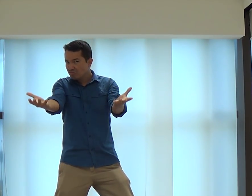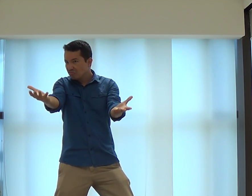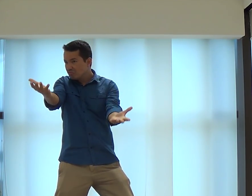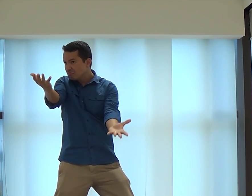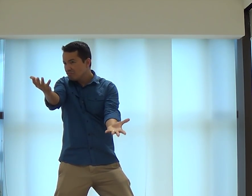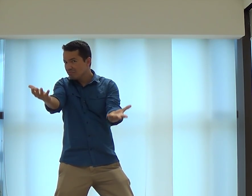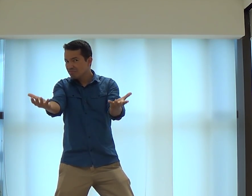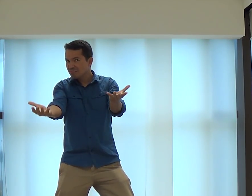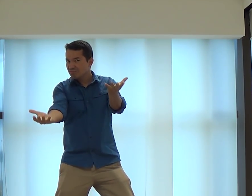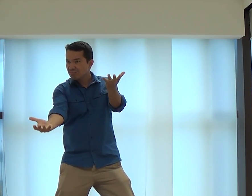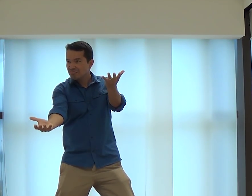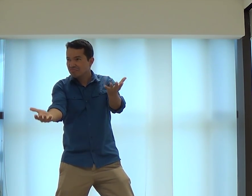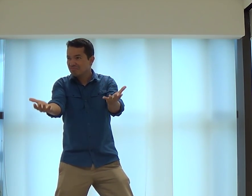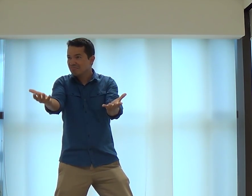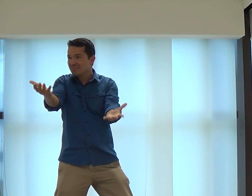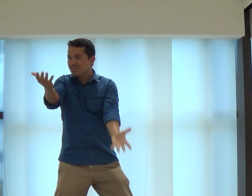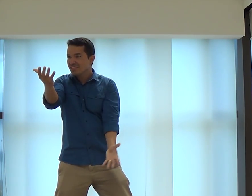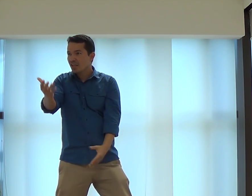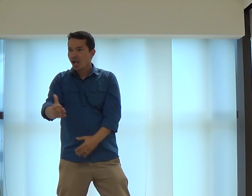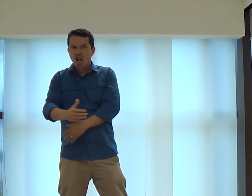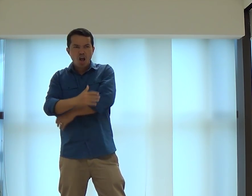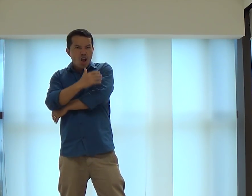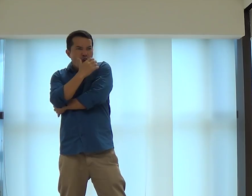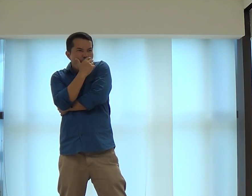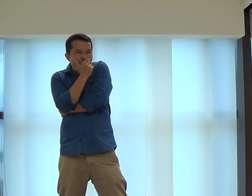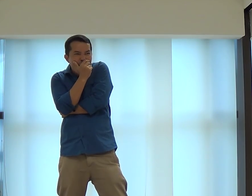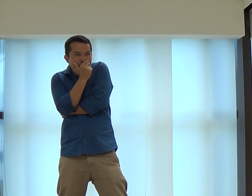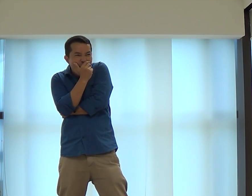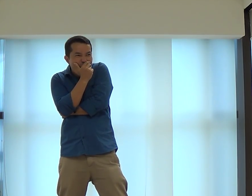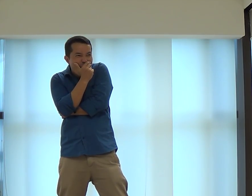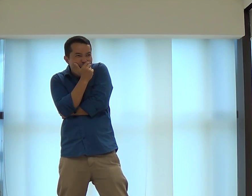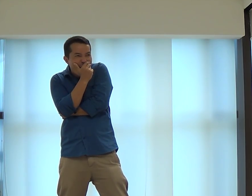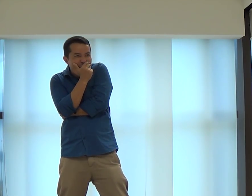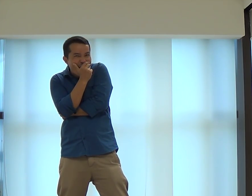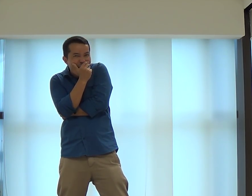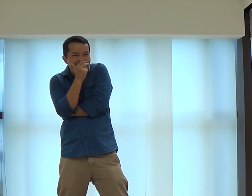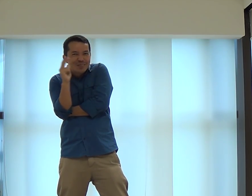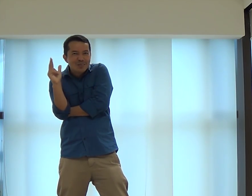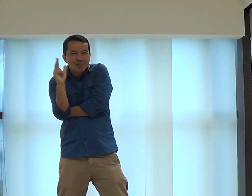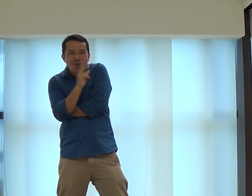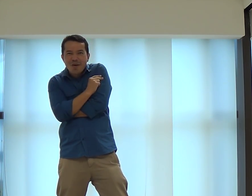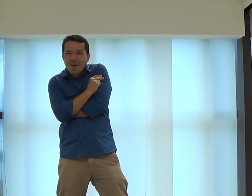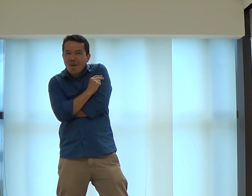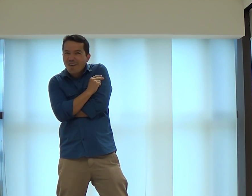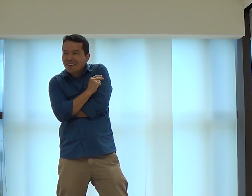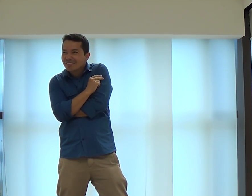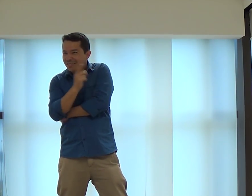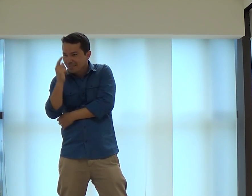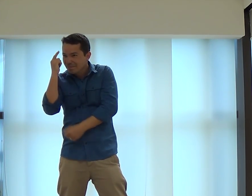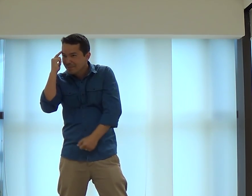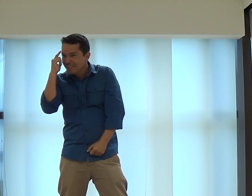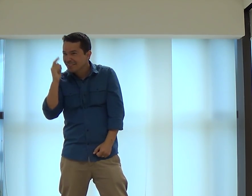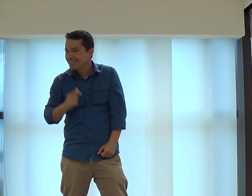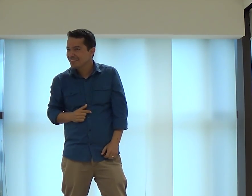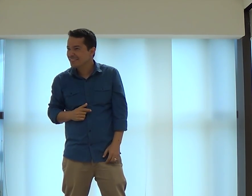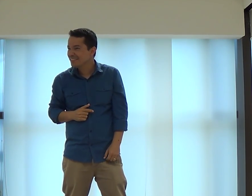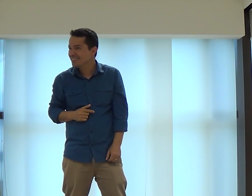Vai ser como uma balança ali, né? Vai estar vendo as coisas erradas, as coisas acertas. Nossa! Você já pensou